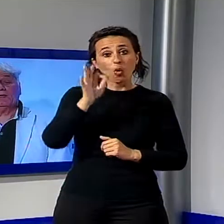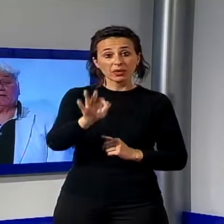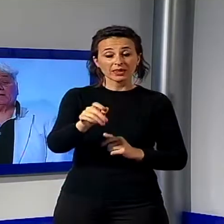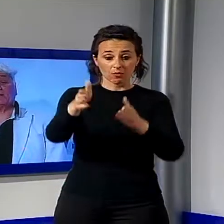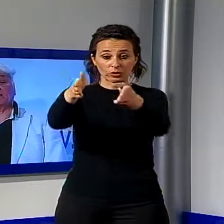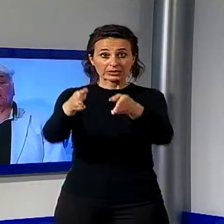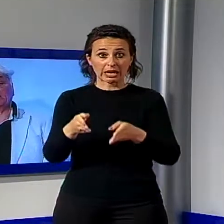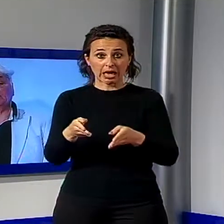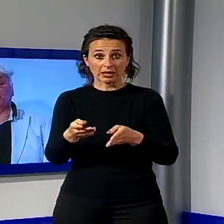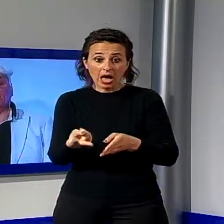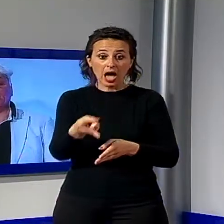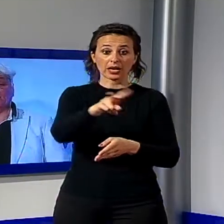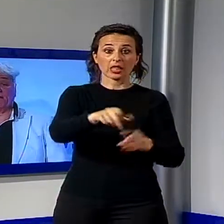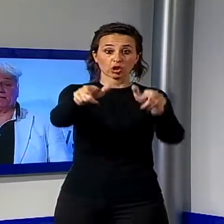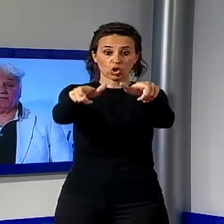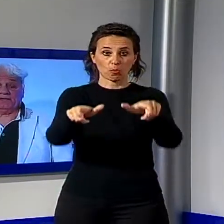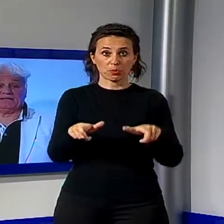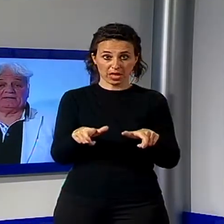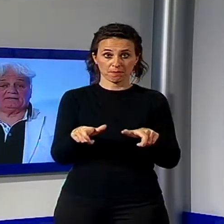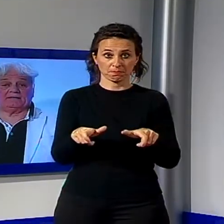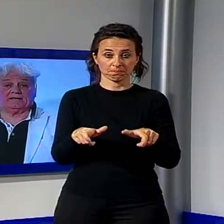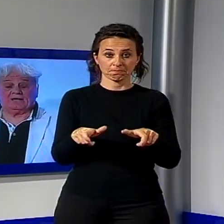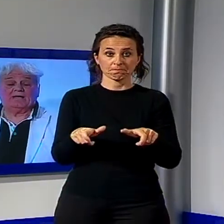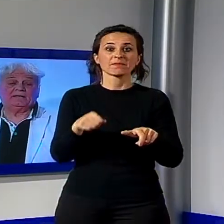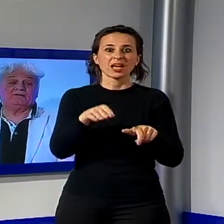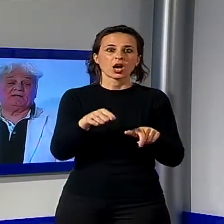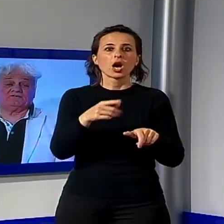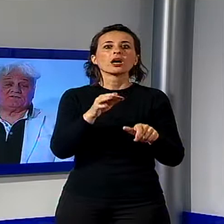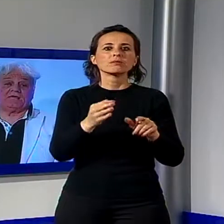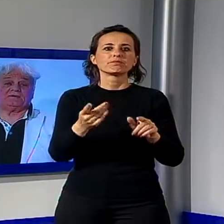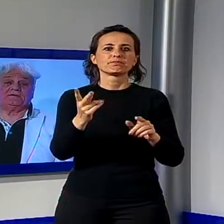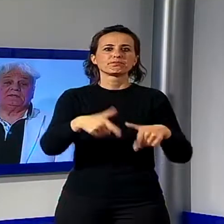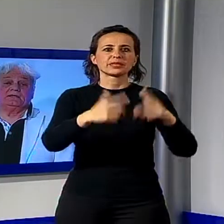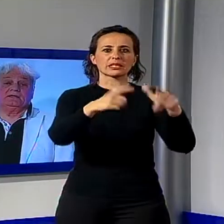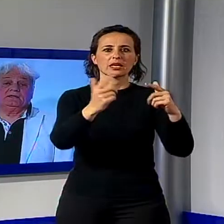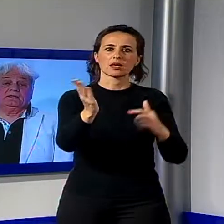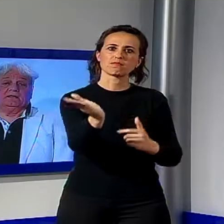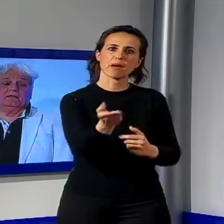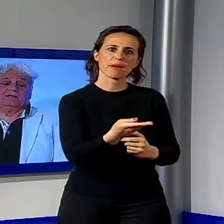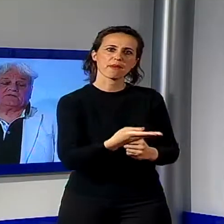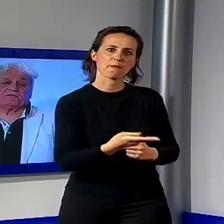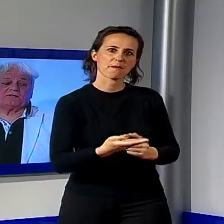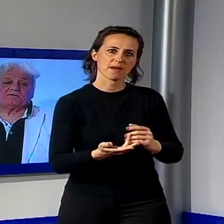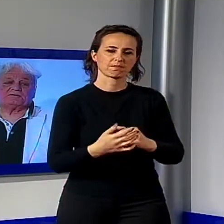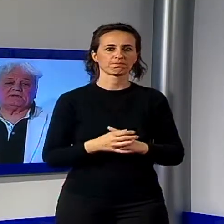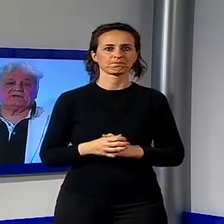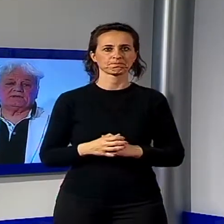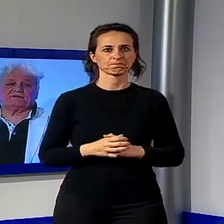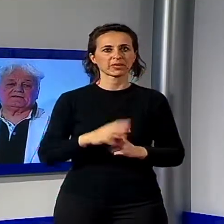è stata portata via una immensa parte di pianeta mediterraneo, ben oltre necessario. La Toscana risulta essere presa d